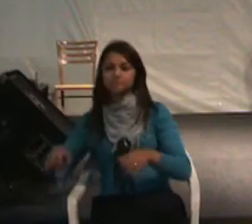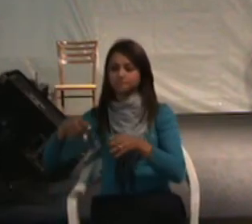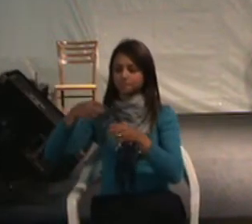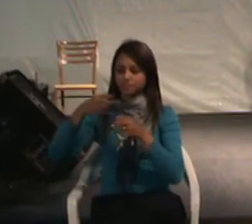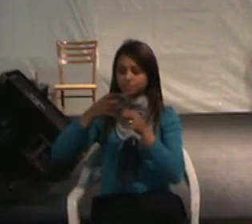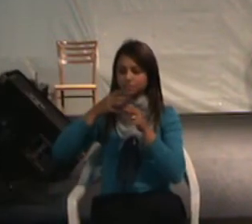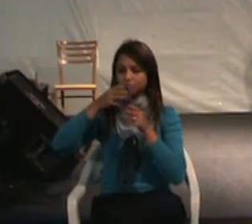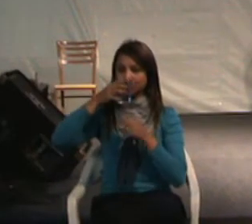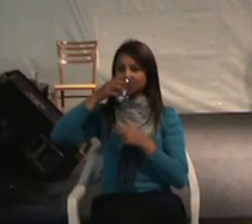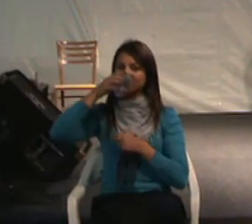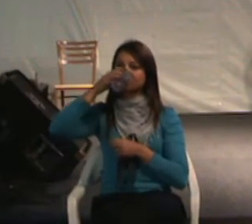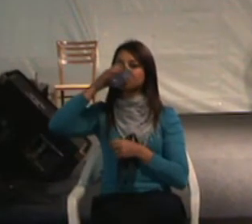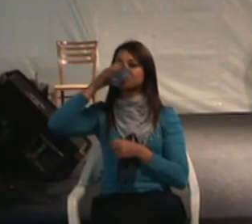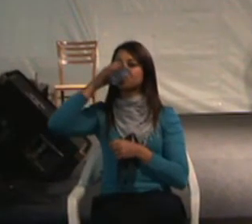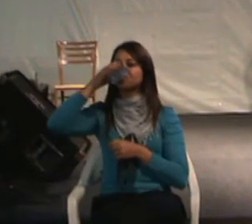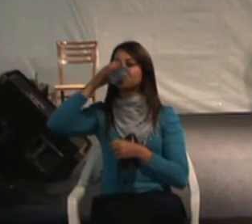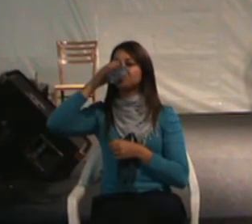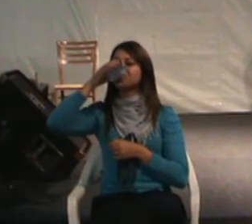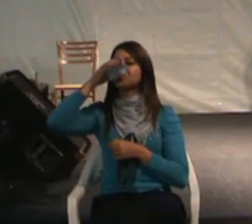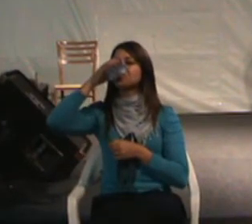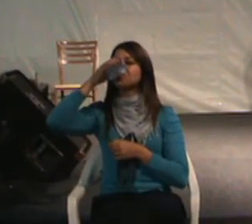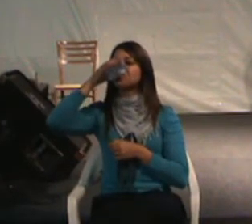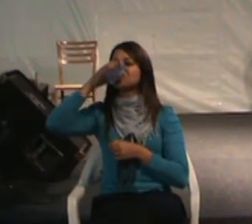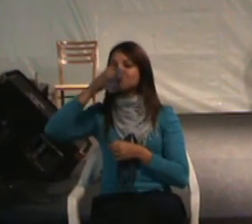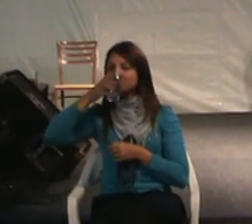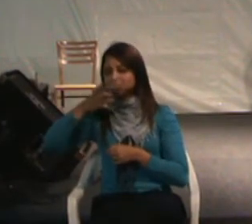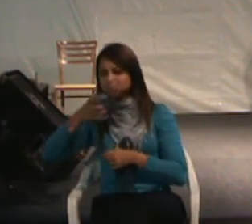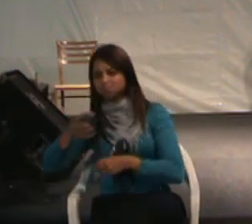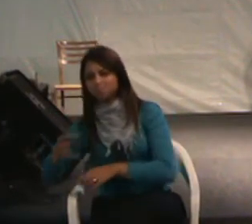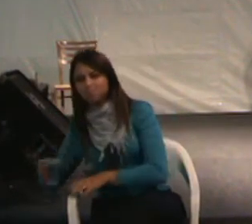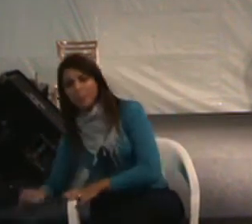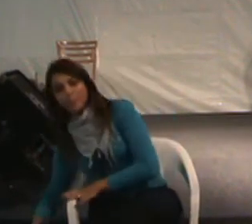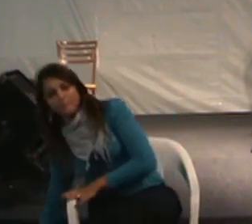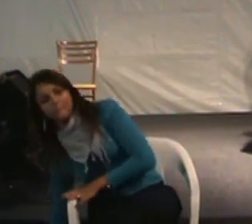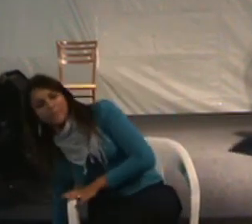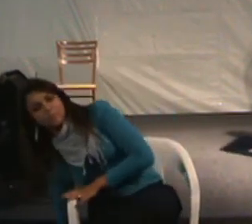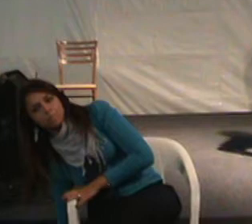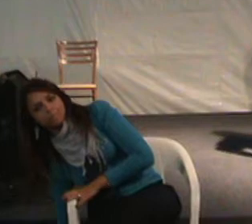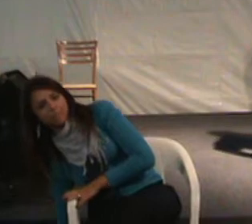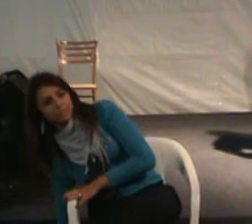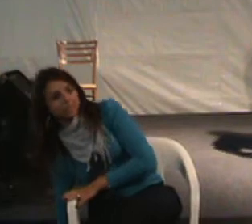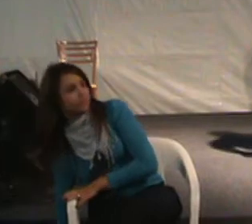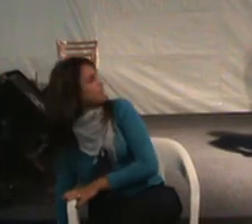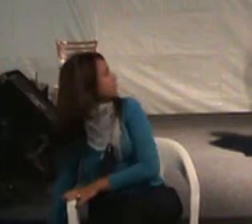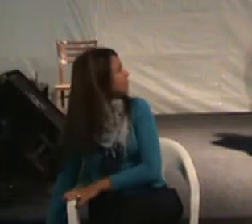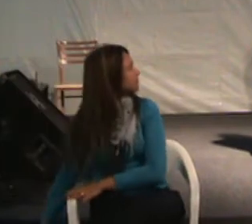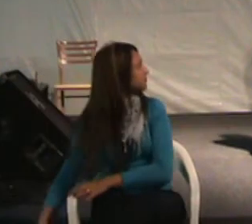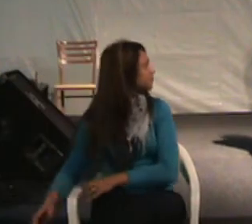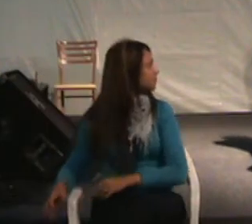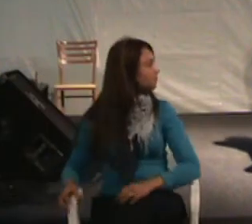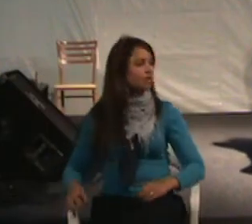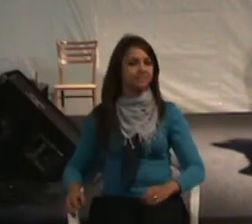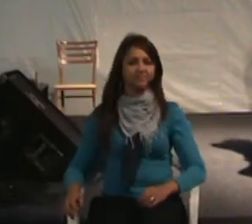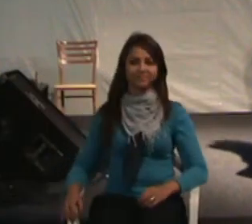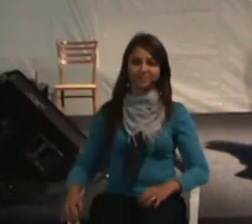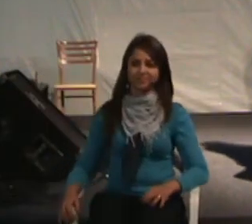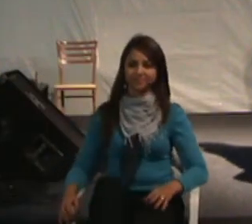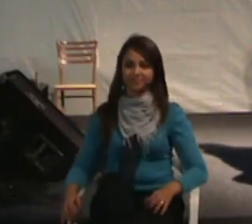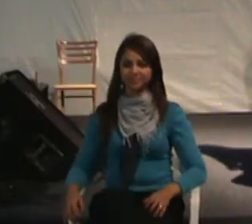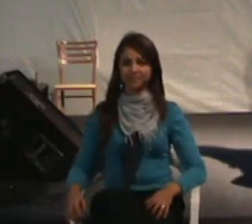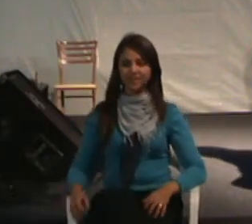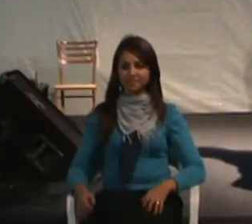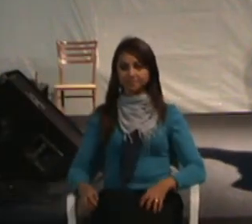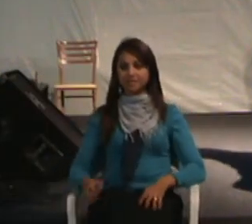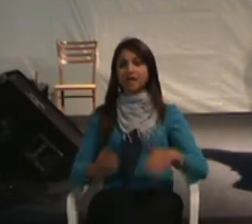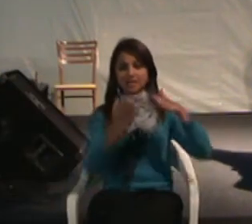Dificuldades encontradas nas empresas. Então, desconhecimento do tema, que vocês já não têm mais tanto, não têm todo, mas